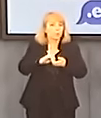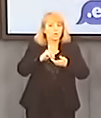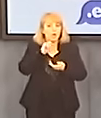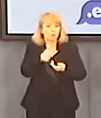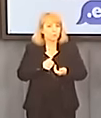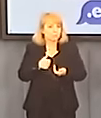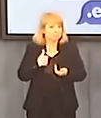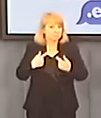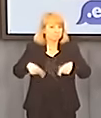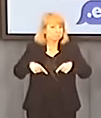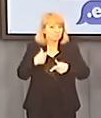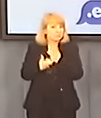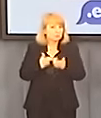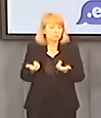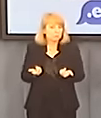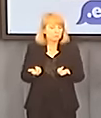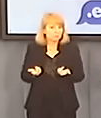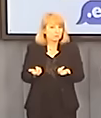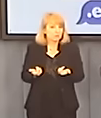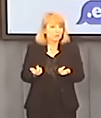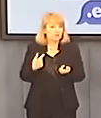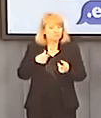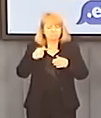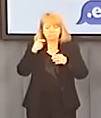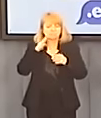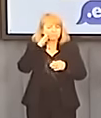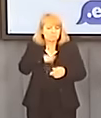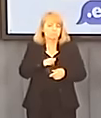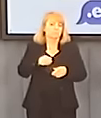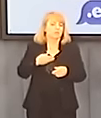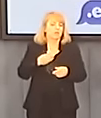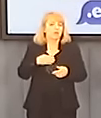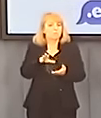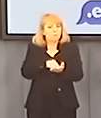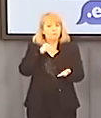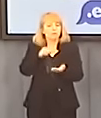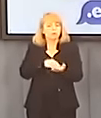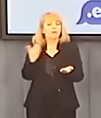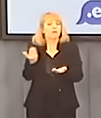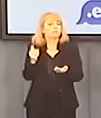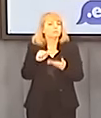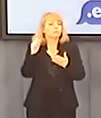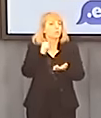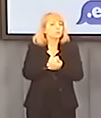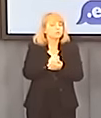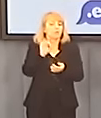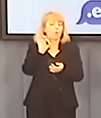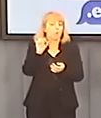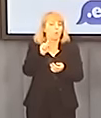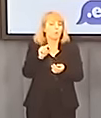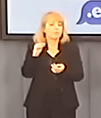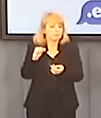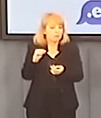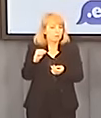My jak mantrę powtarzamy, gdzie jest ustawa o OZE. No i oczywiście po raz kolejny rząd